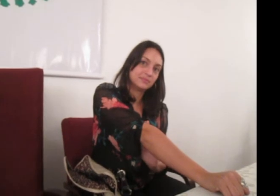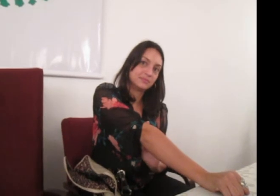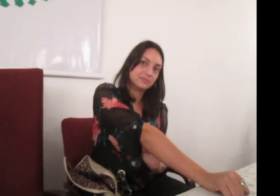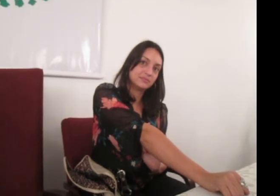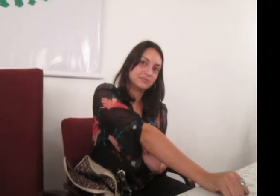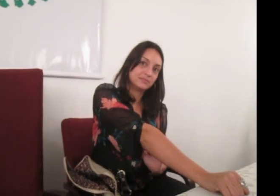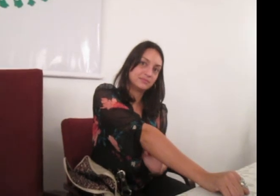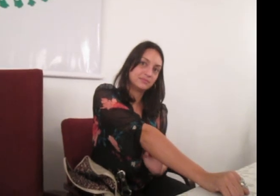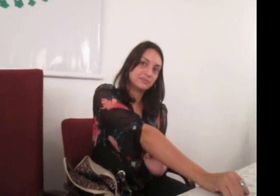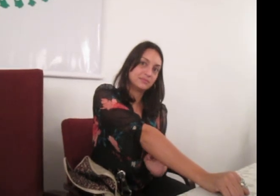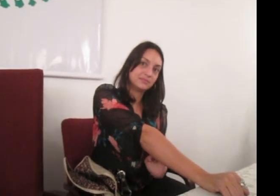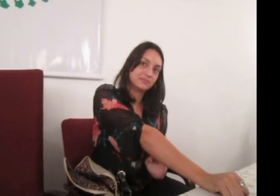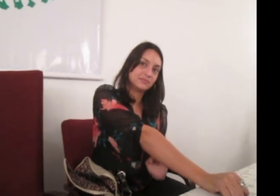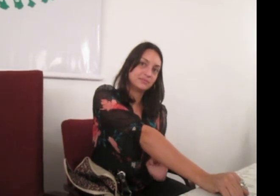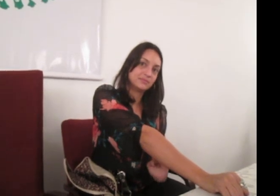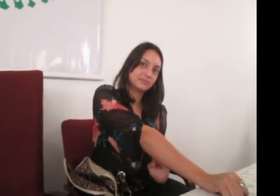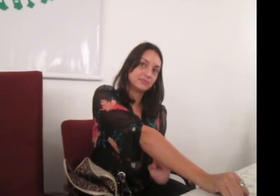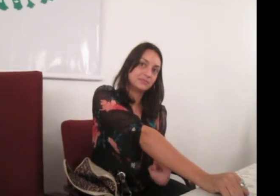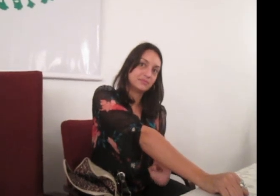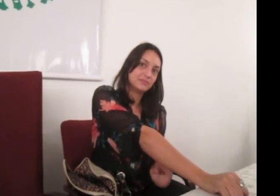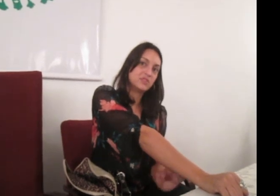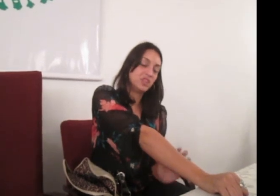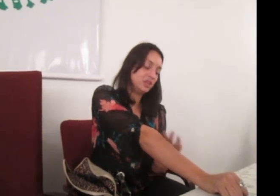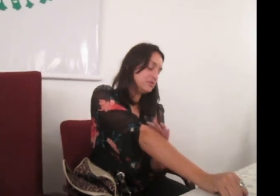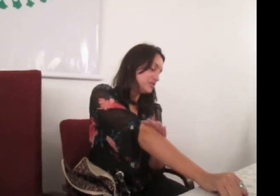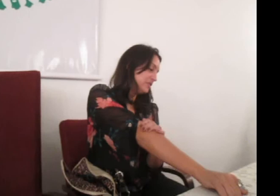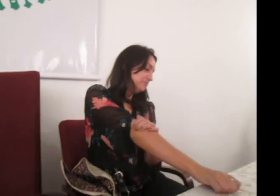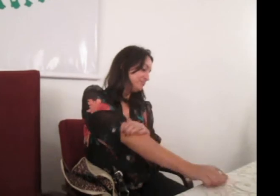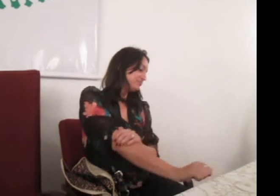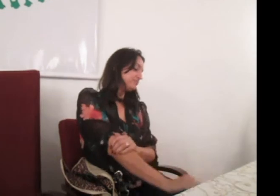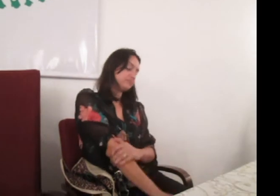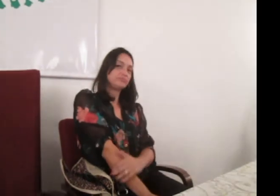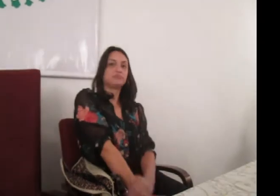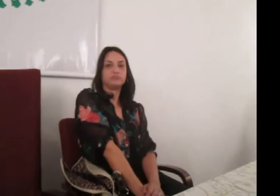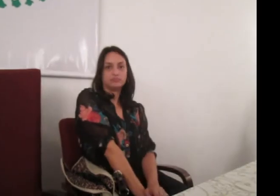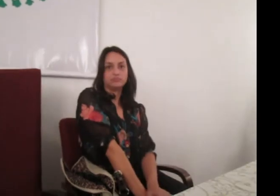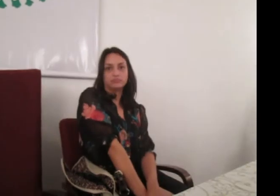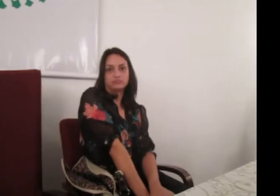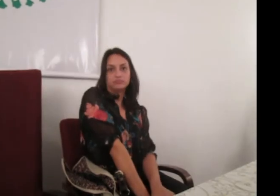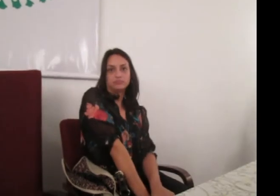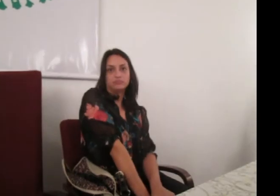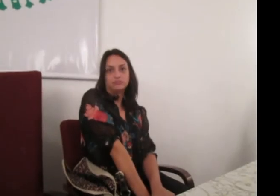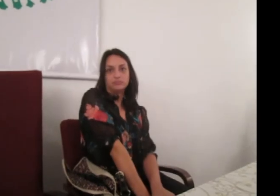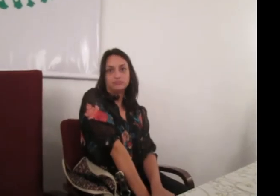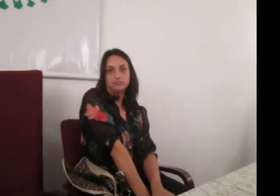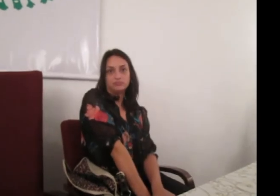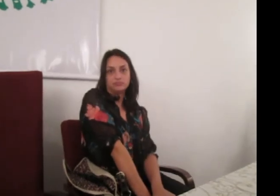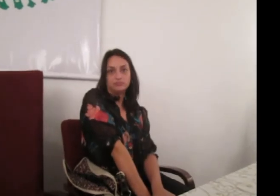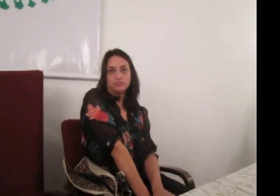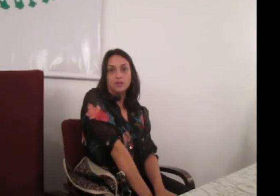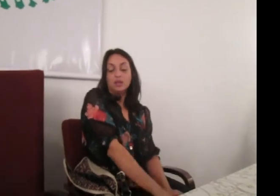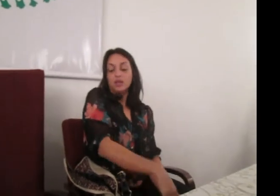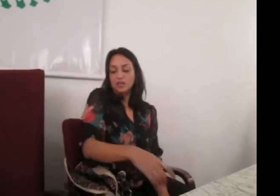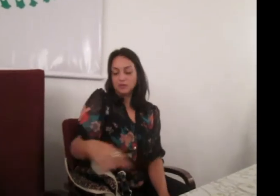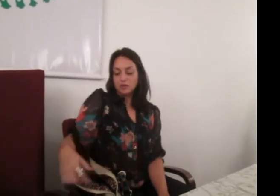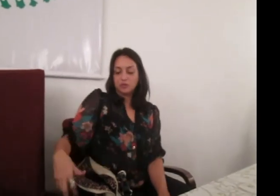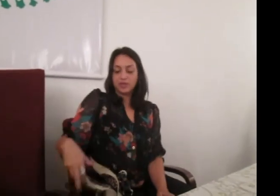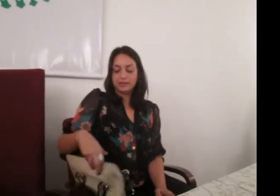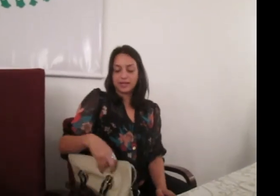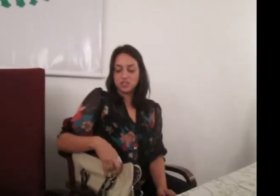criada, foi há quantos anos atrás? Sim, sim. Não havia a tecnologia de hoje, as necessidades. Não, e eu fui atrás